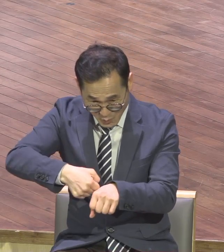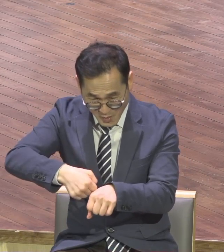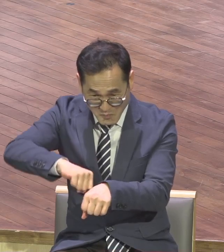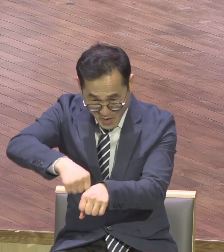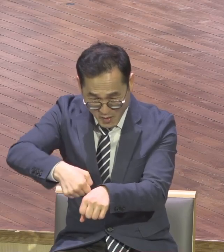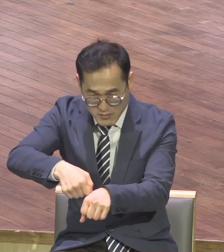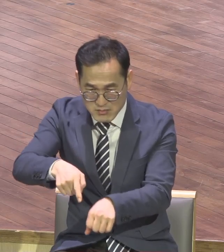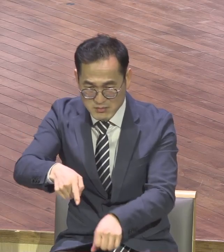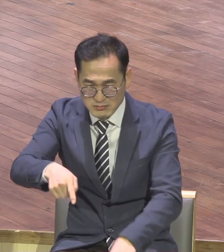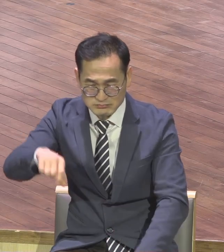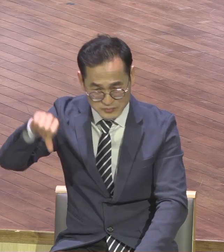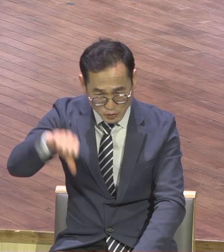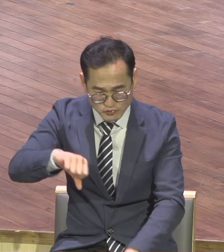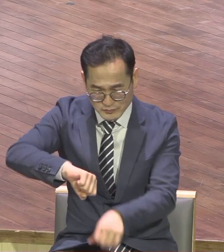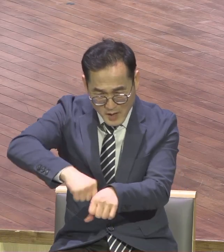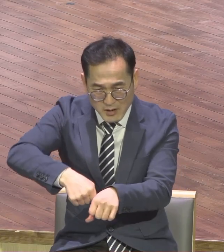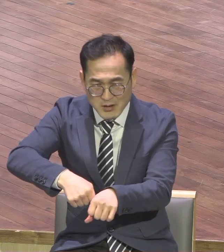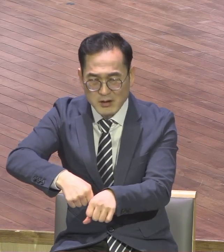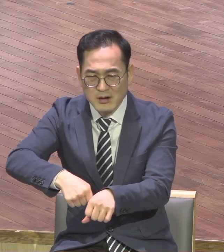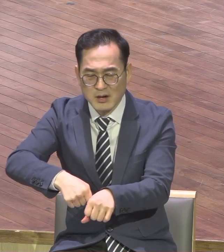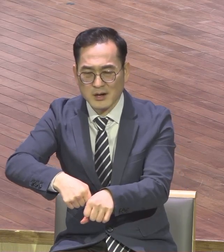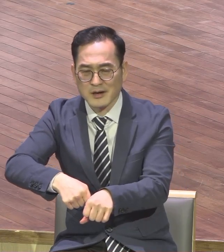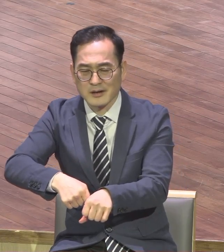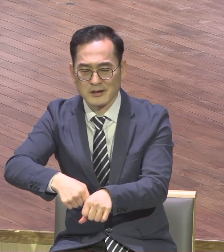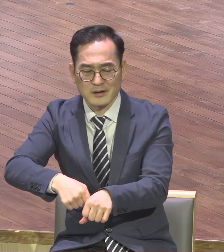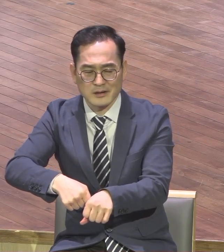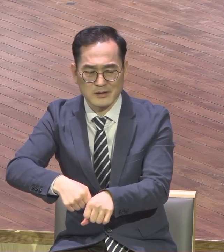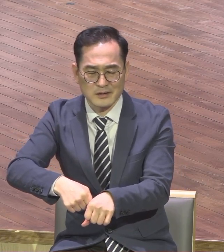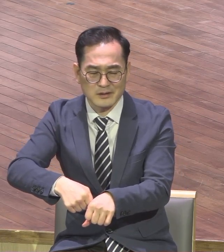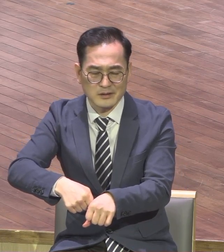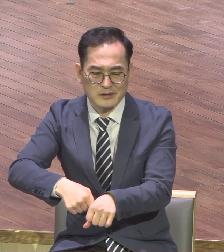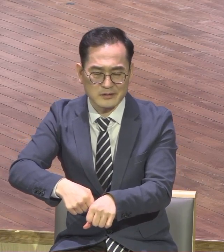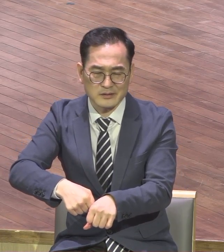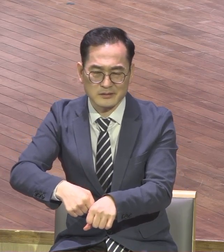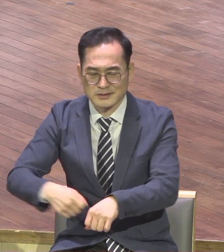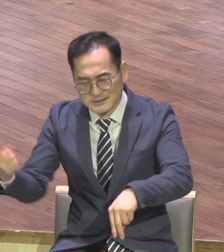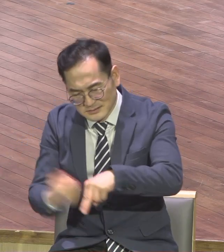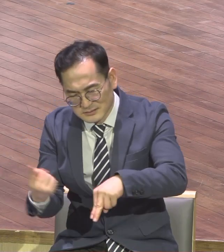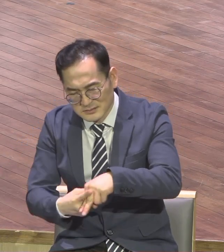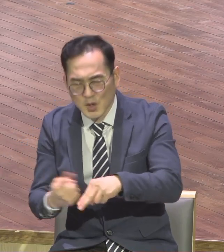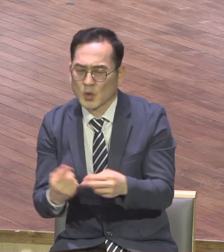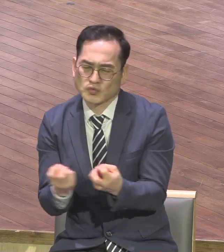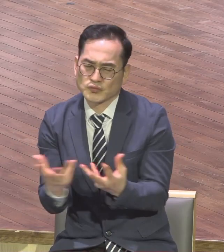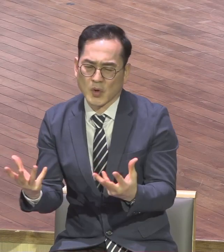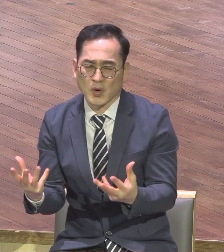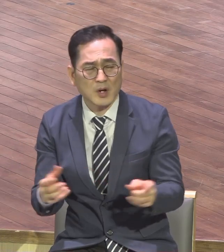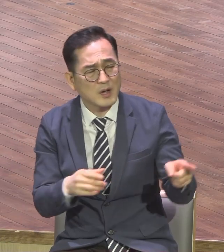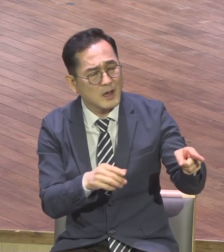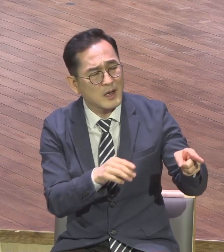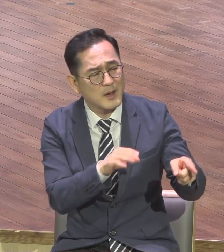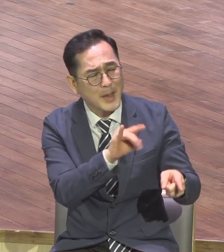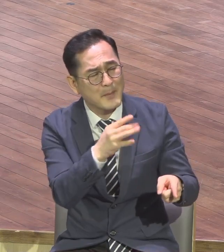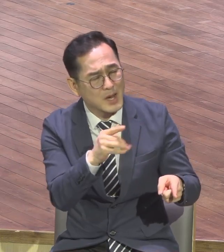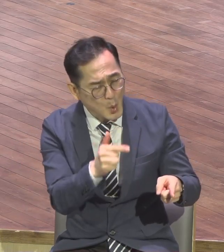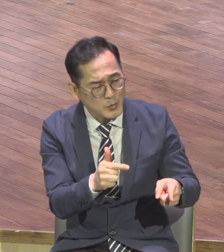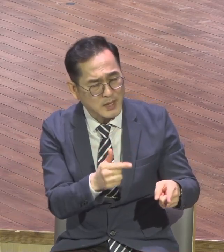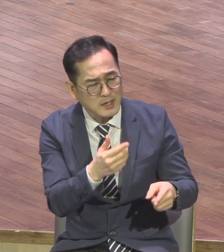받고 새출발 하자는 의미로 차라리 바벨론에게 항복해서 피해를 좀 줄이자라고